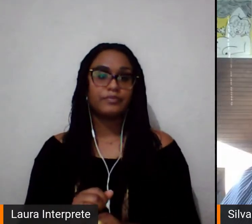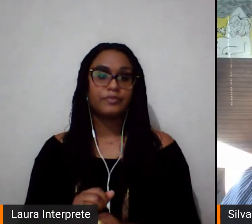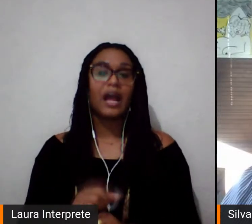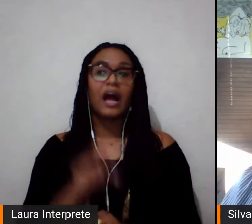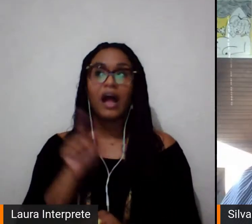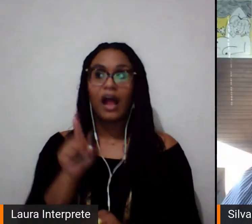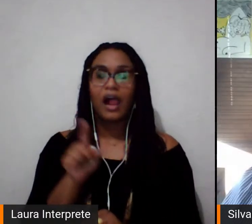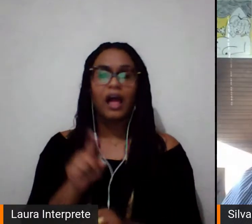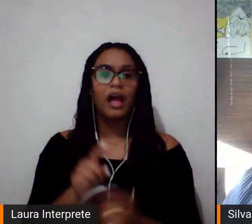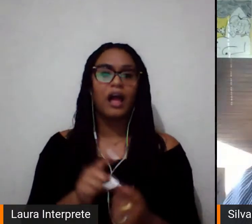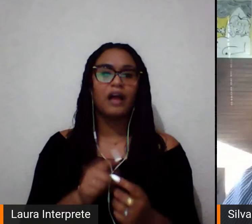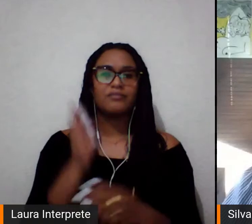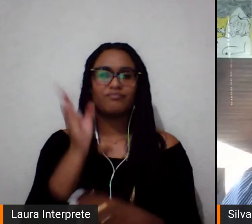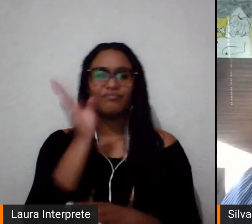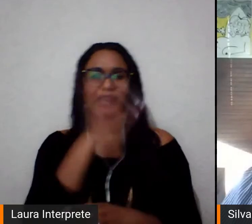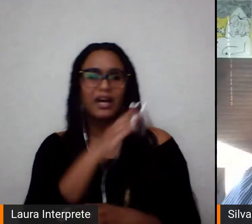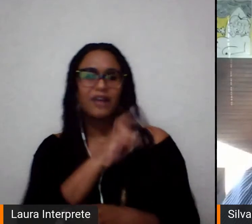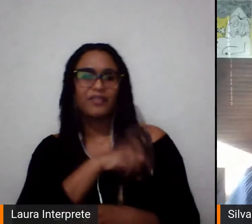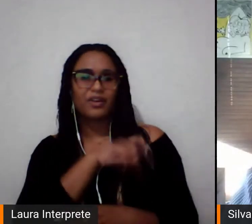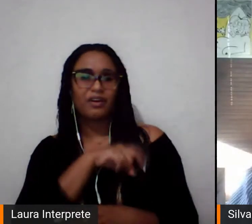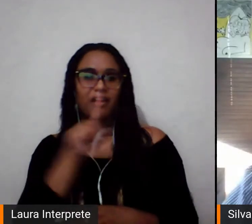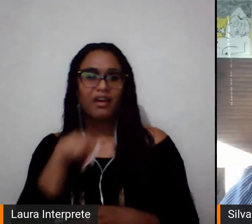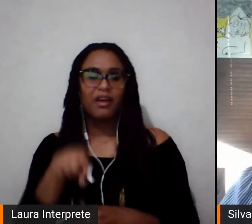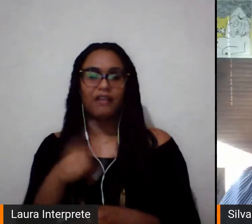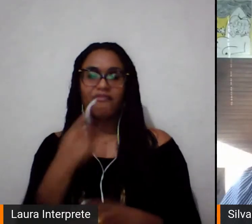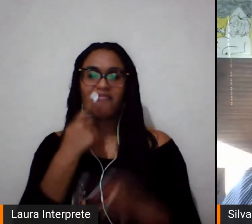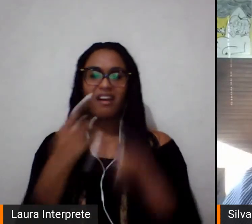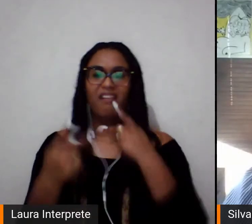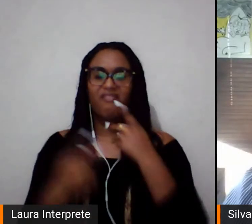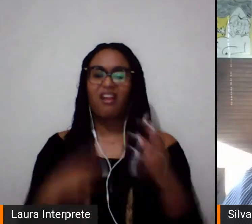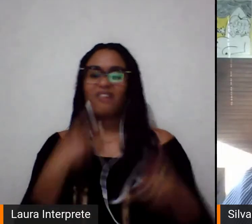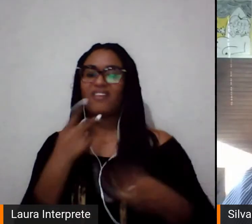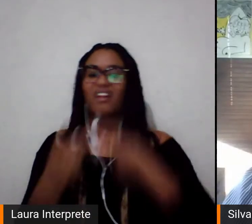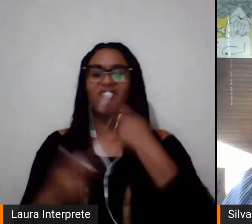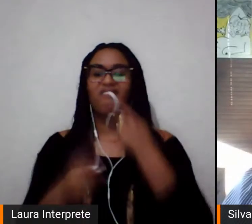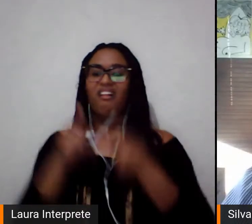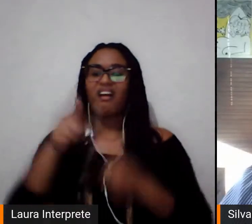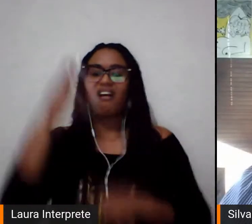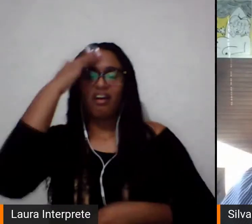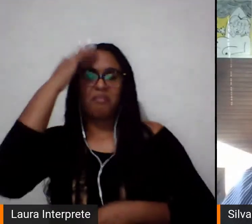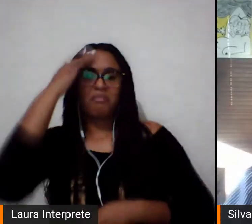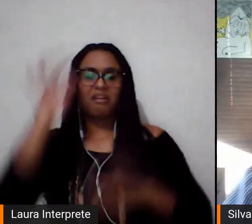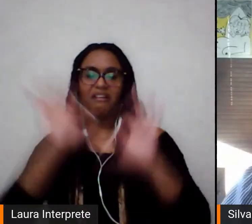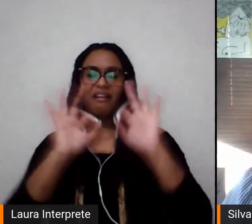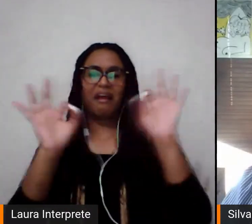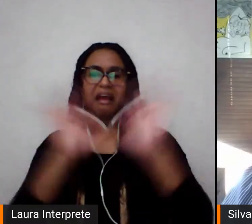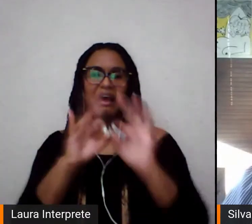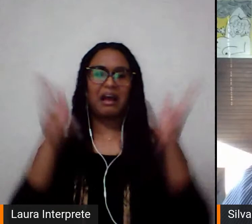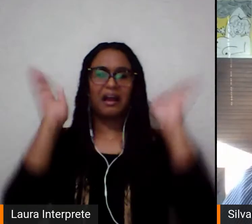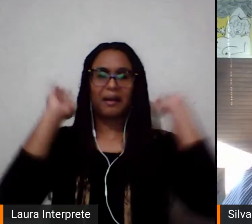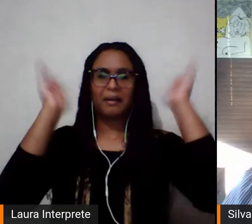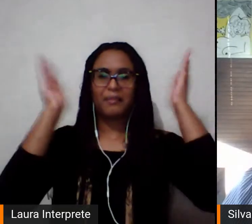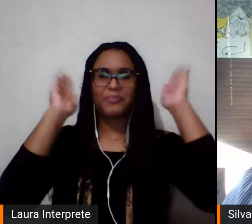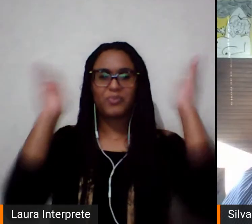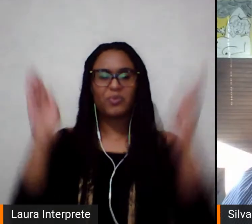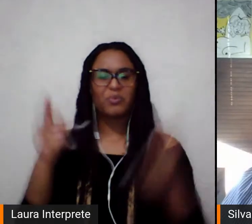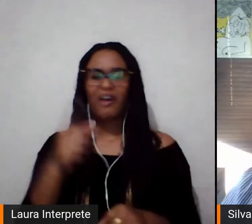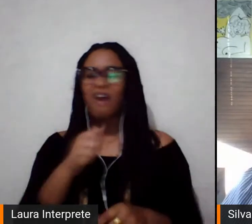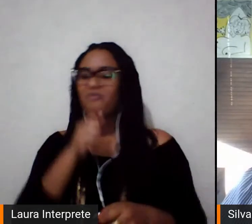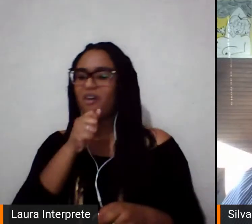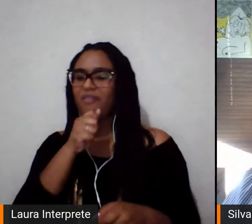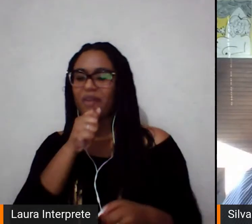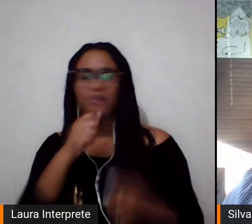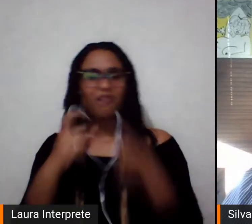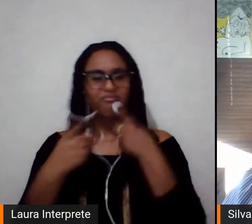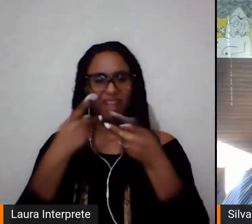Na medida que se diz que a mulher não tem condição, que ela não conhece futebol o suficiente para comentar ou narrar futebol, que ela não